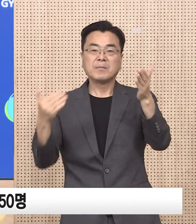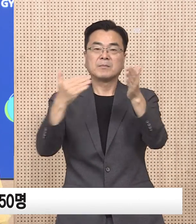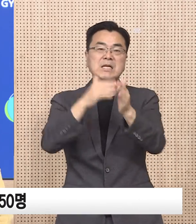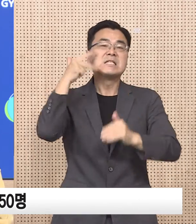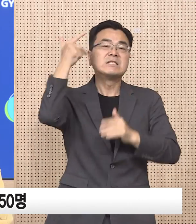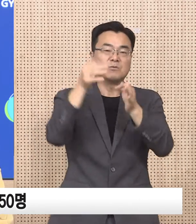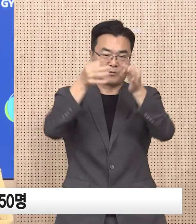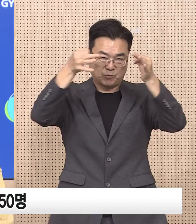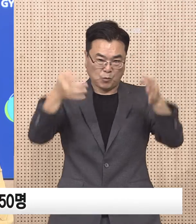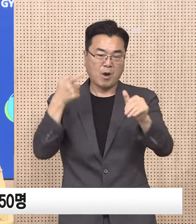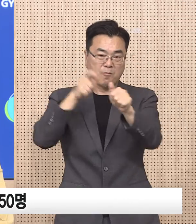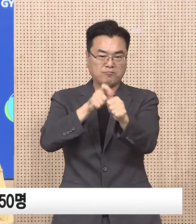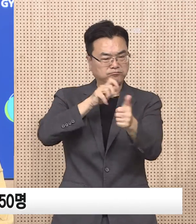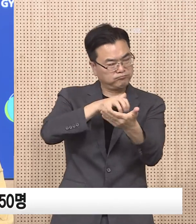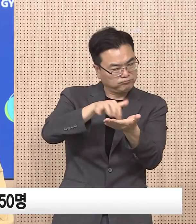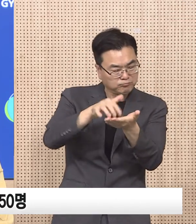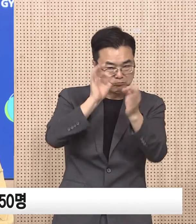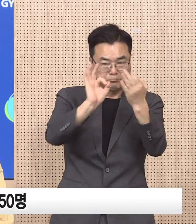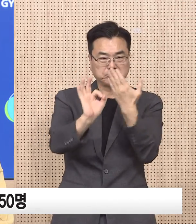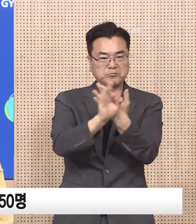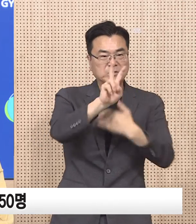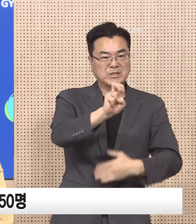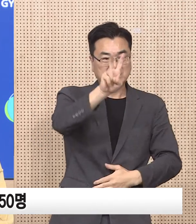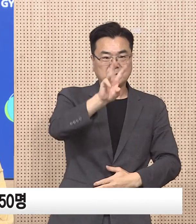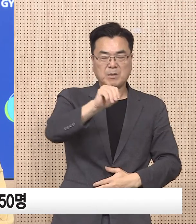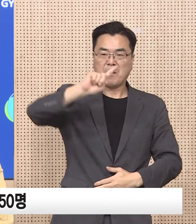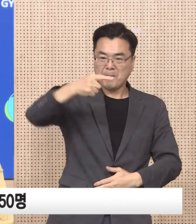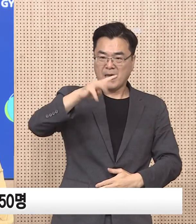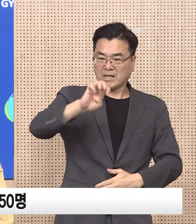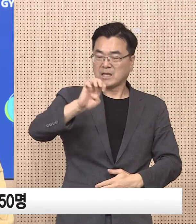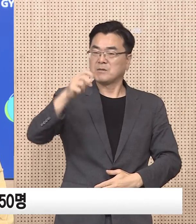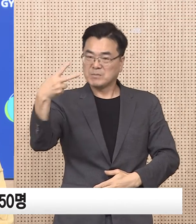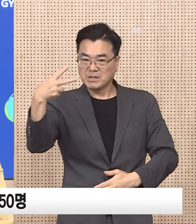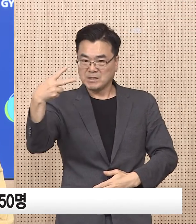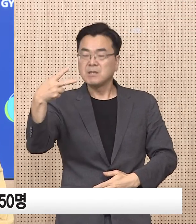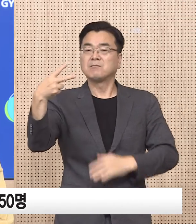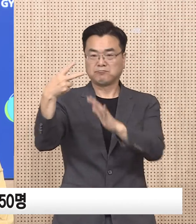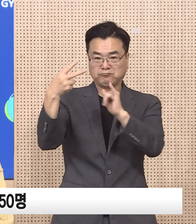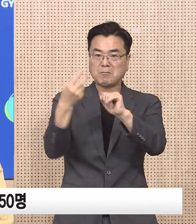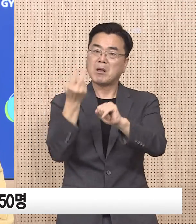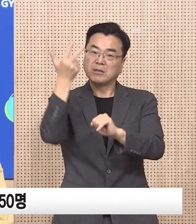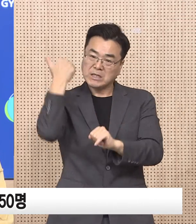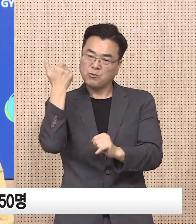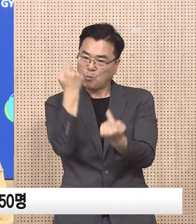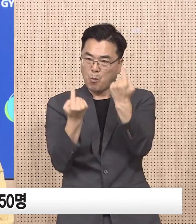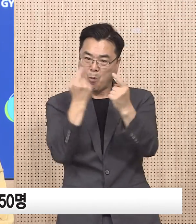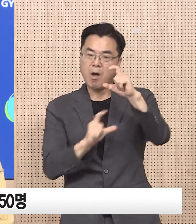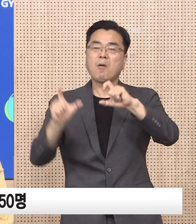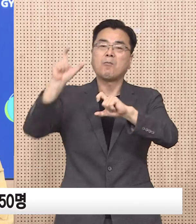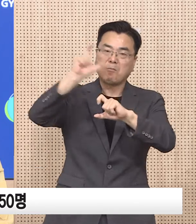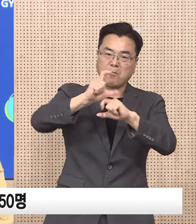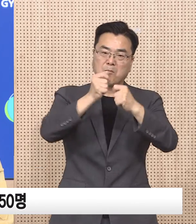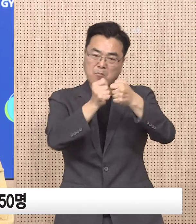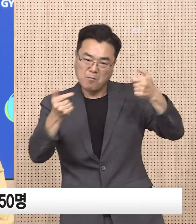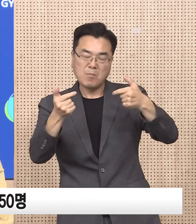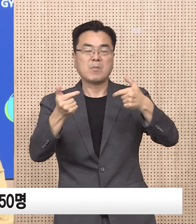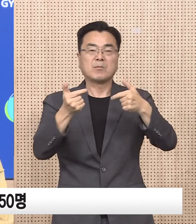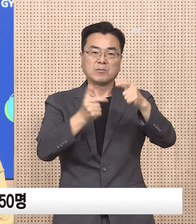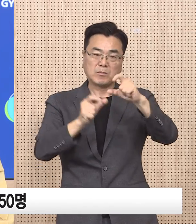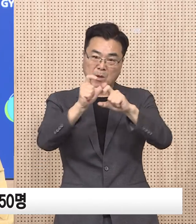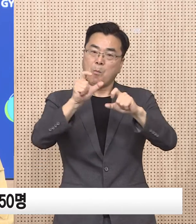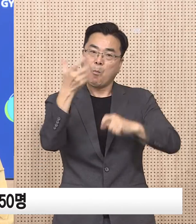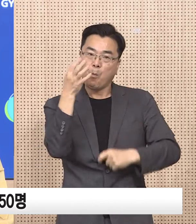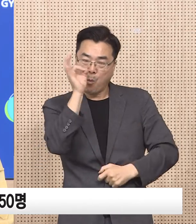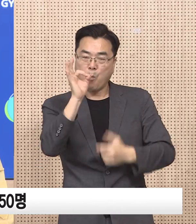한 주간 발생한 도내 확진자 수는 22만 146명으로 전주에 18만 7,433명